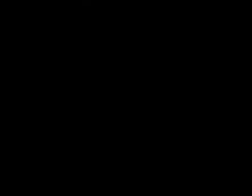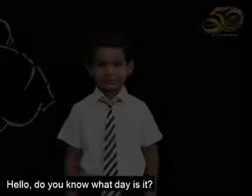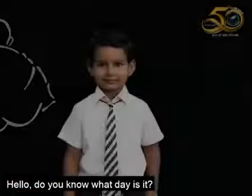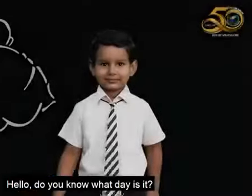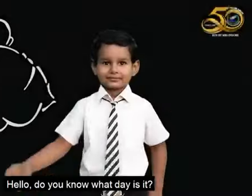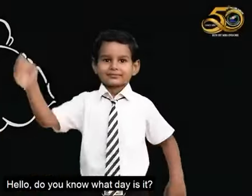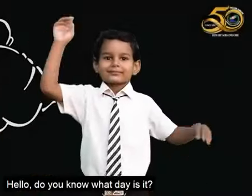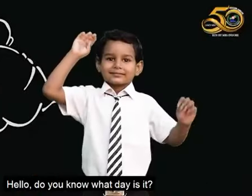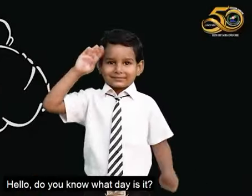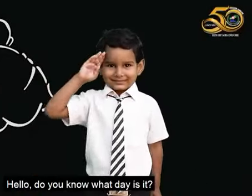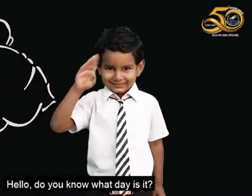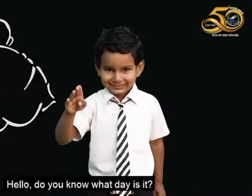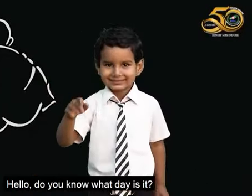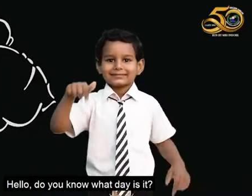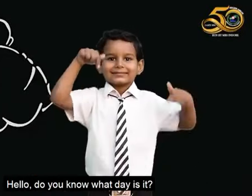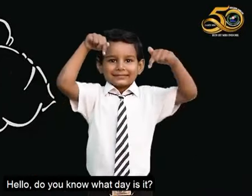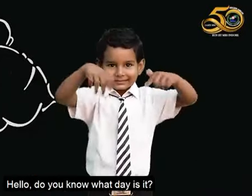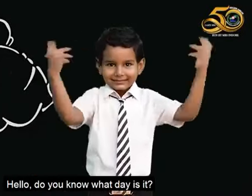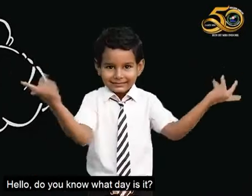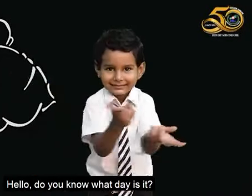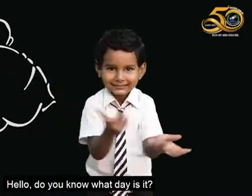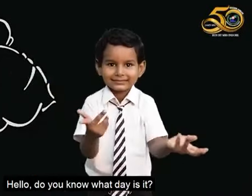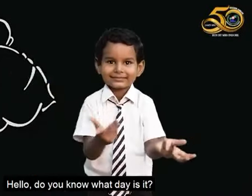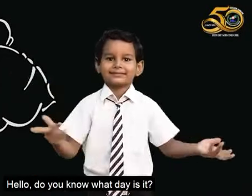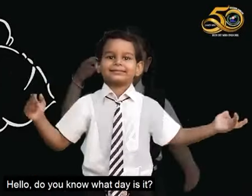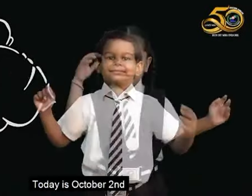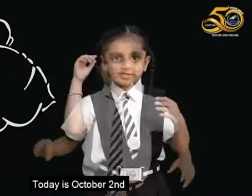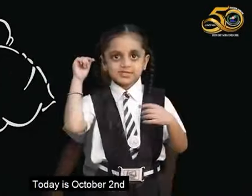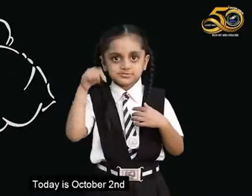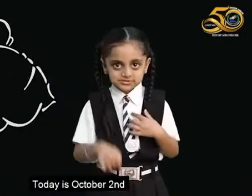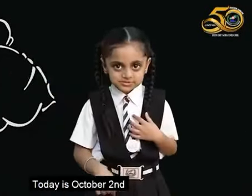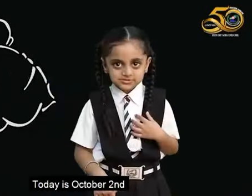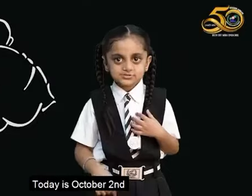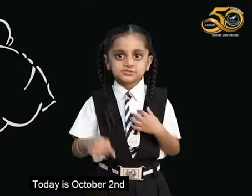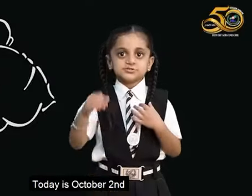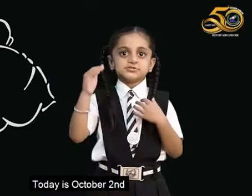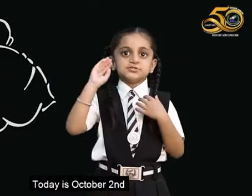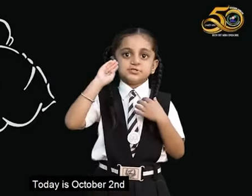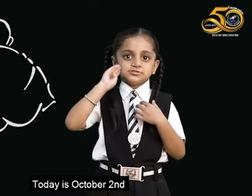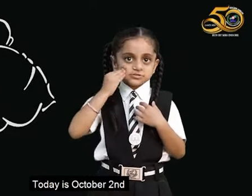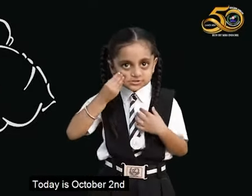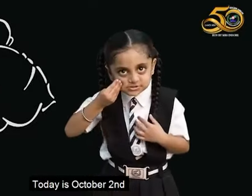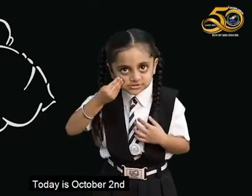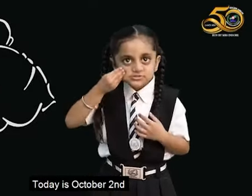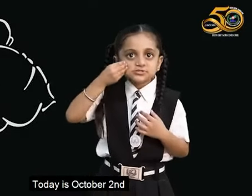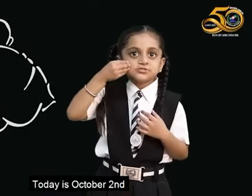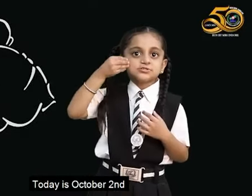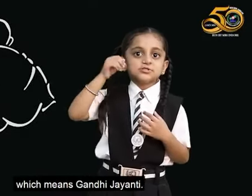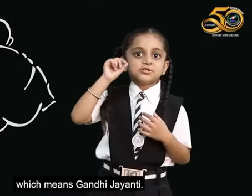हेलो, पता है आज क्या है? आज है दो अक्टोबर यानि